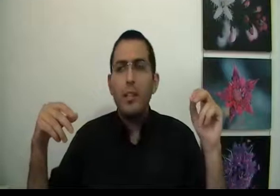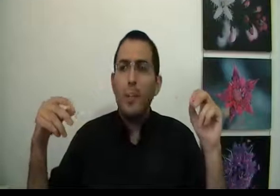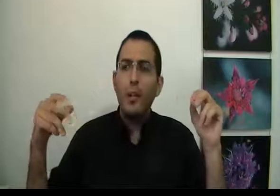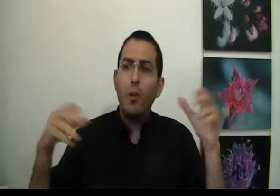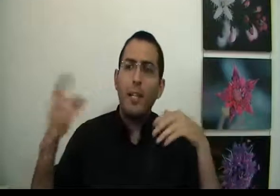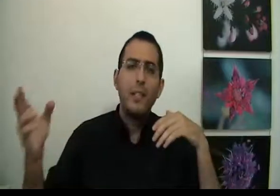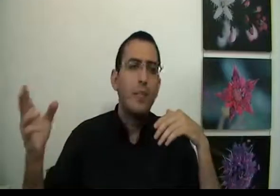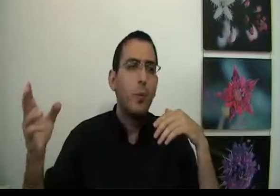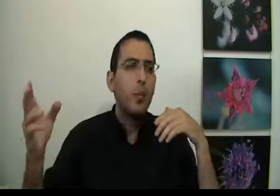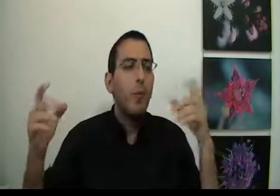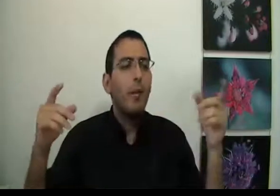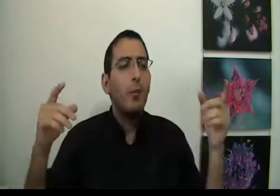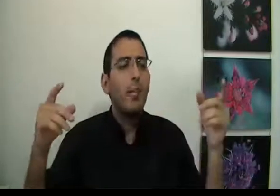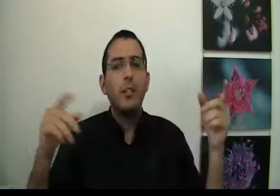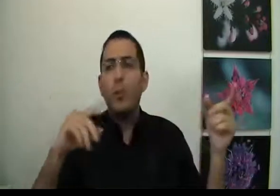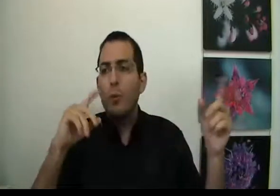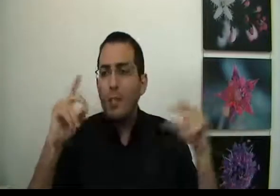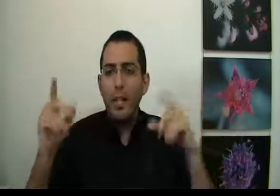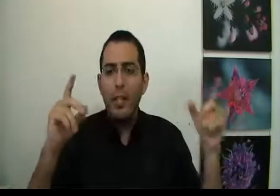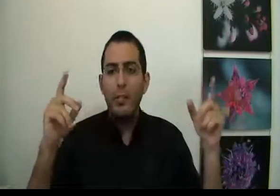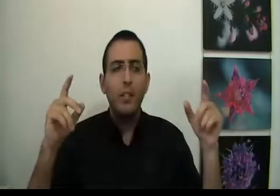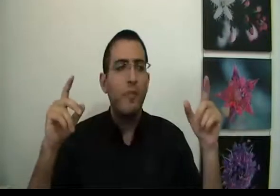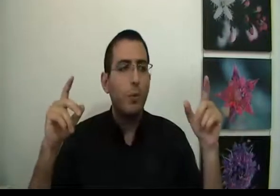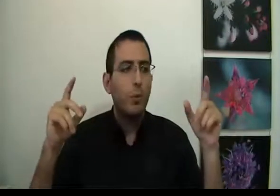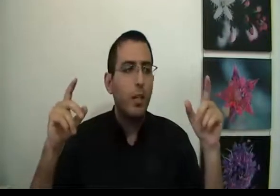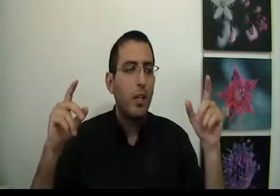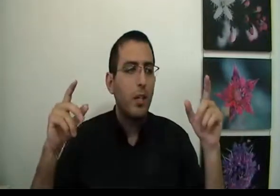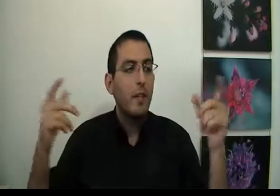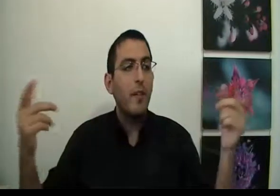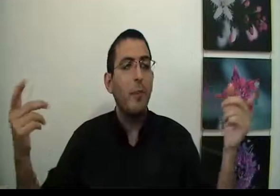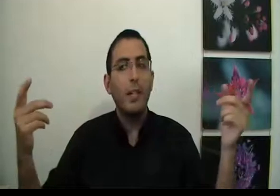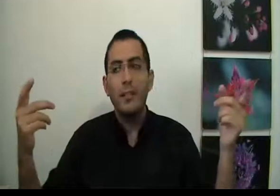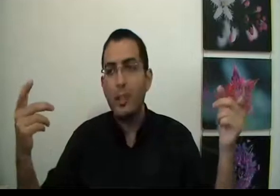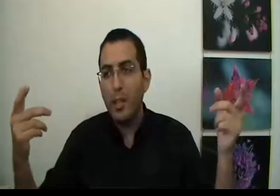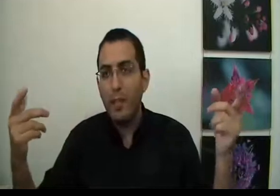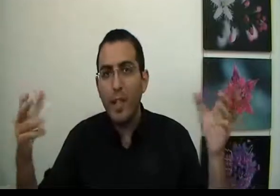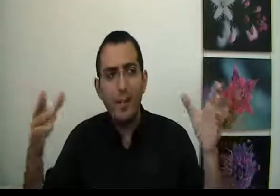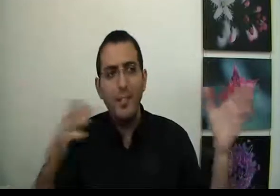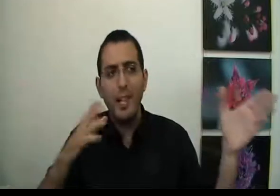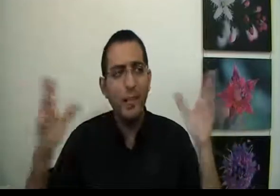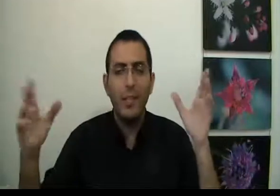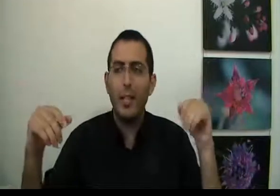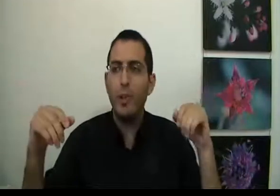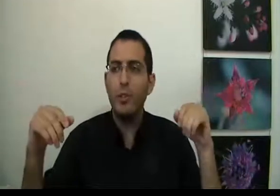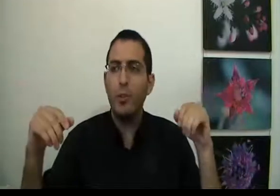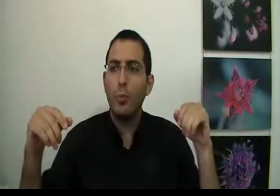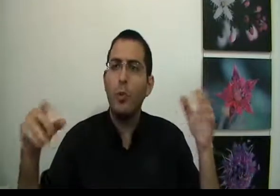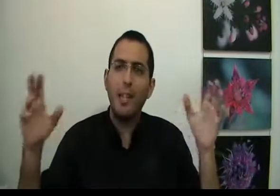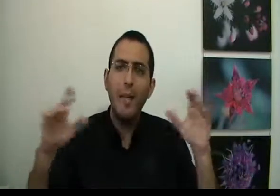שהפחד לא מכך שיפטרו אותך, הפחד הוא מכך שאתה לא רוצה את זה שיפטרו אותך. עכשיו איפה פה נכנס השקר? וכמובן זה רלוונטי לגבי כל שאר הדוגמאות, גם